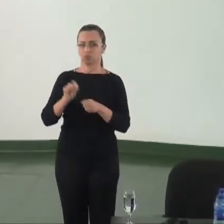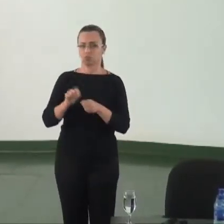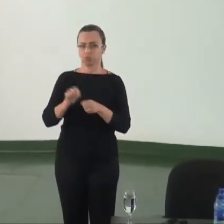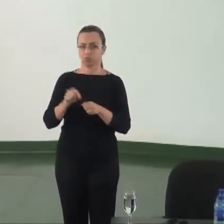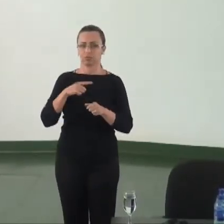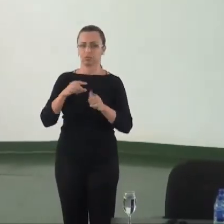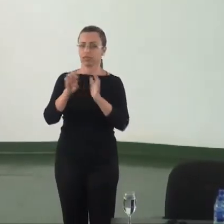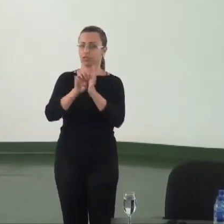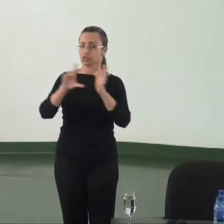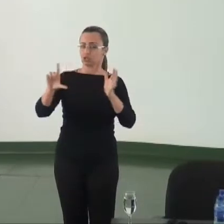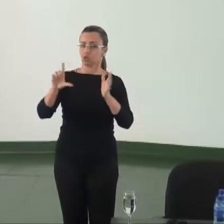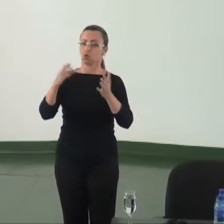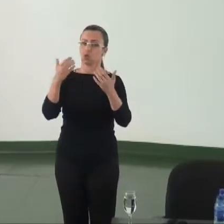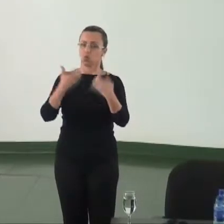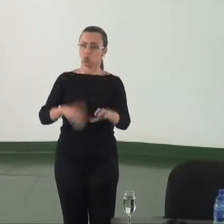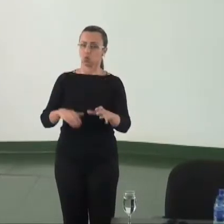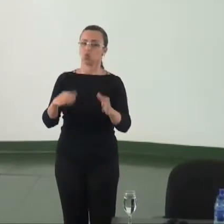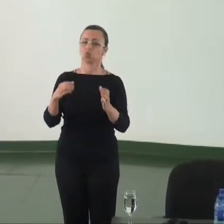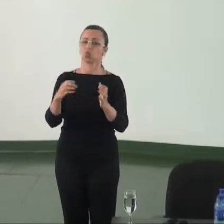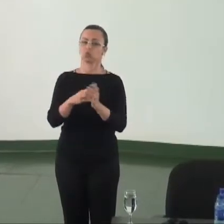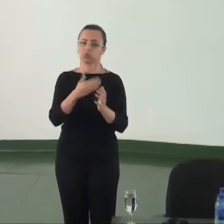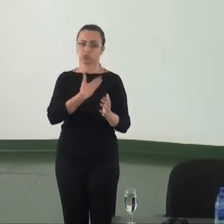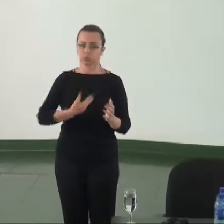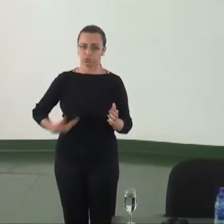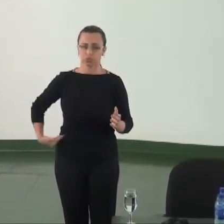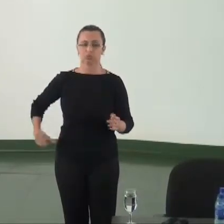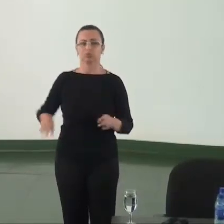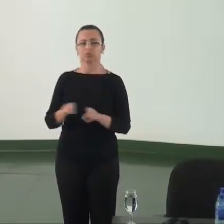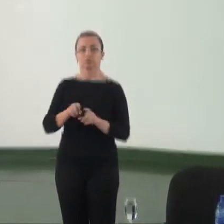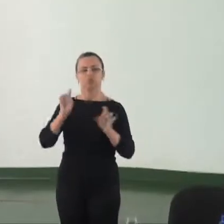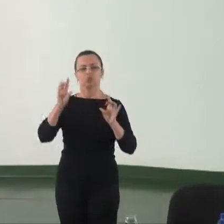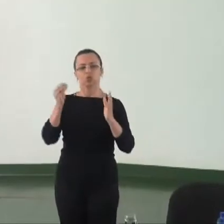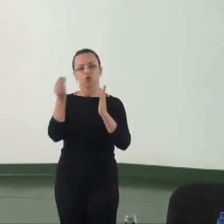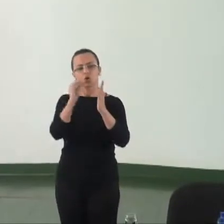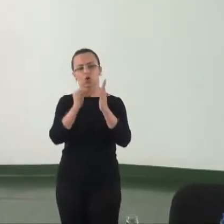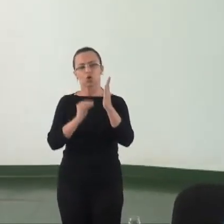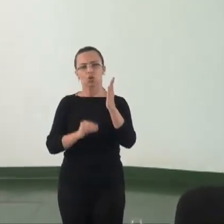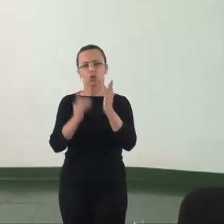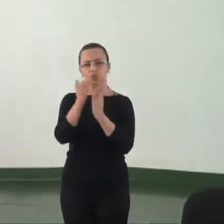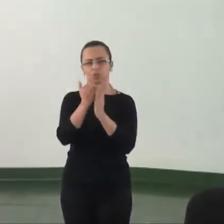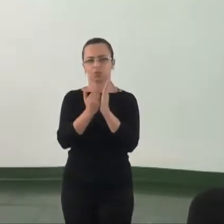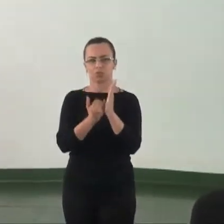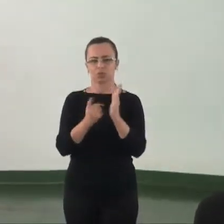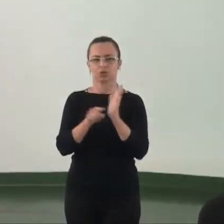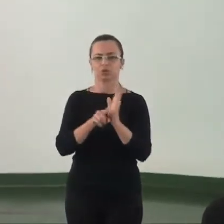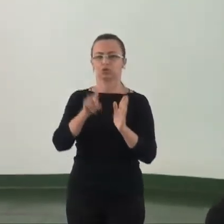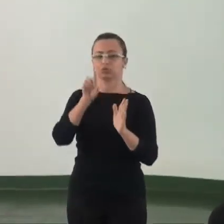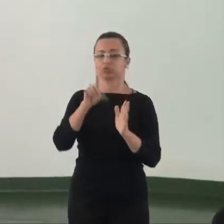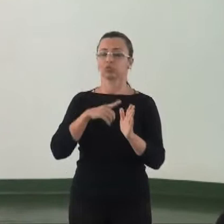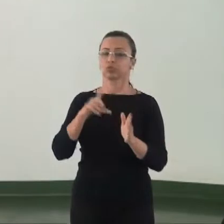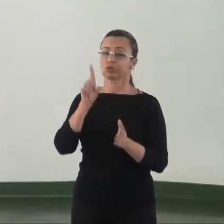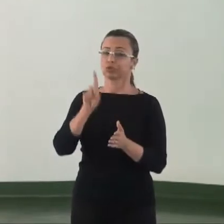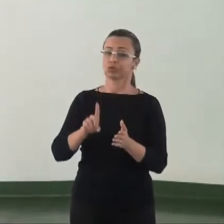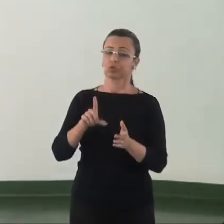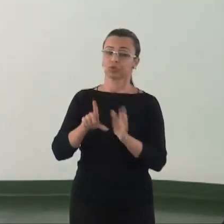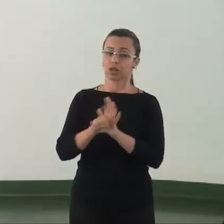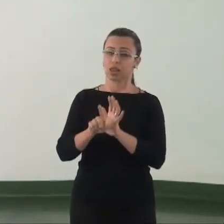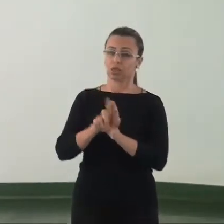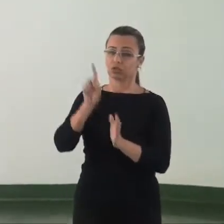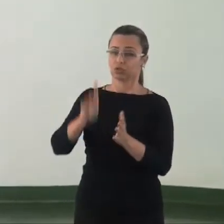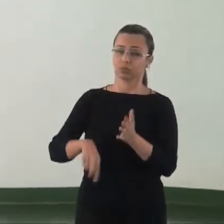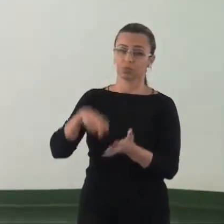editais de concursos públicos em especial em relação ao conteúdo programático de direito penal que garante os direitos